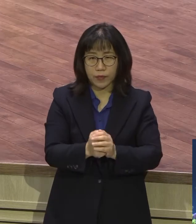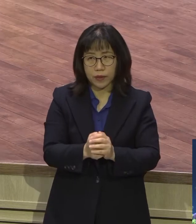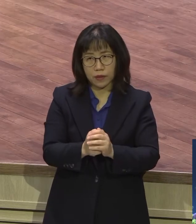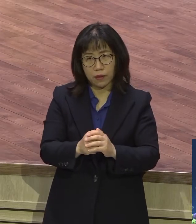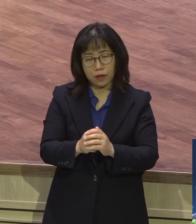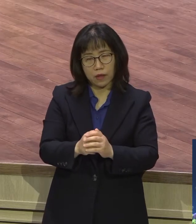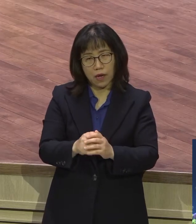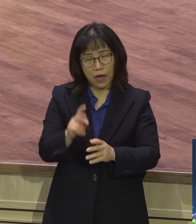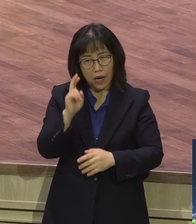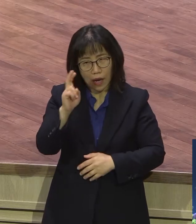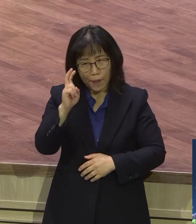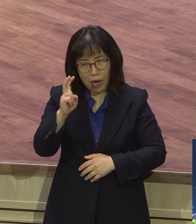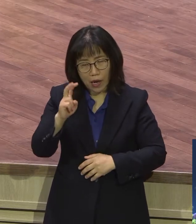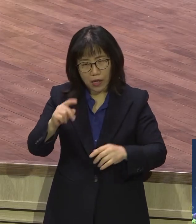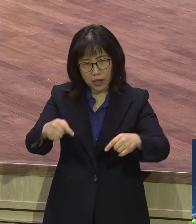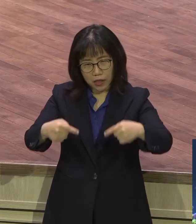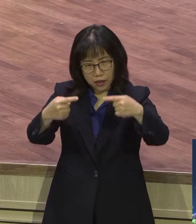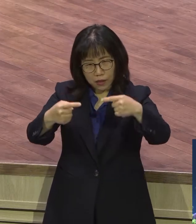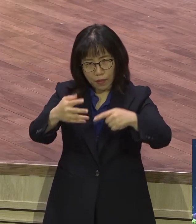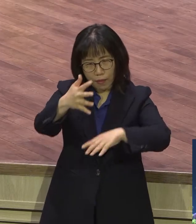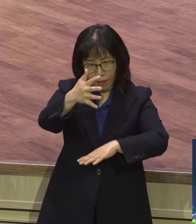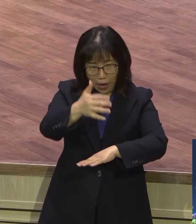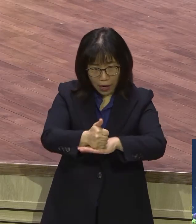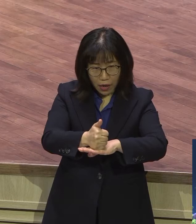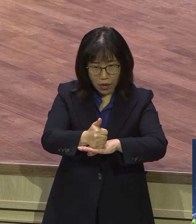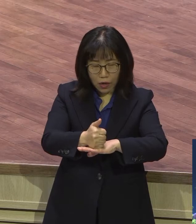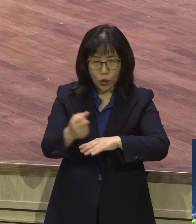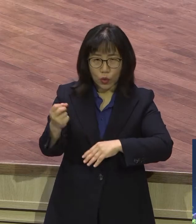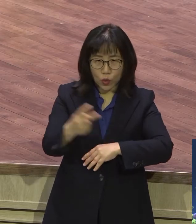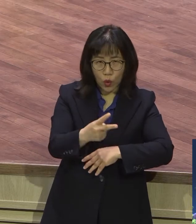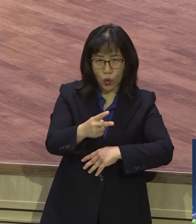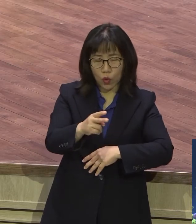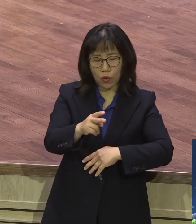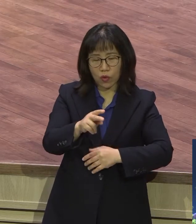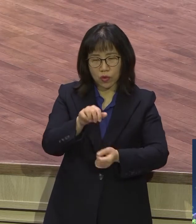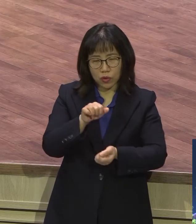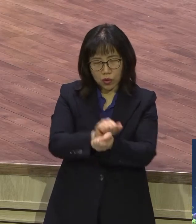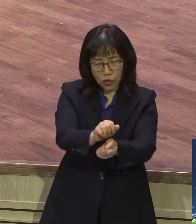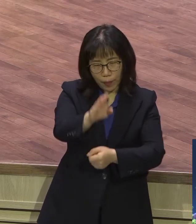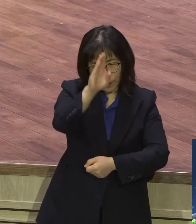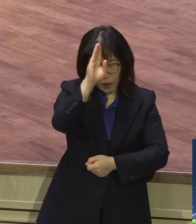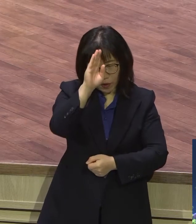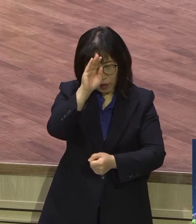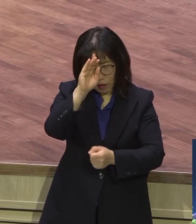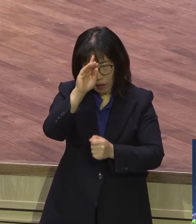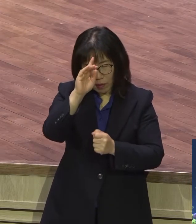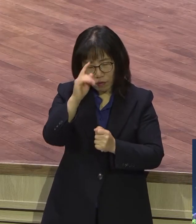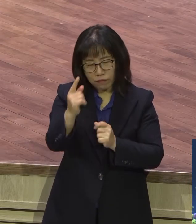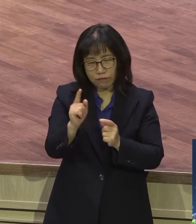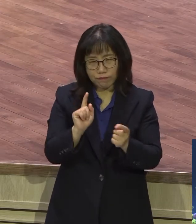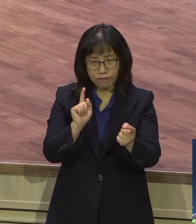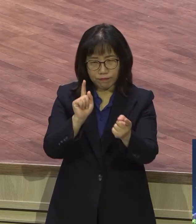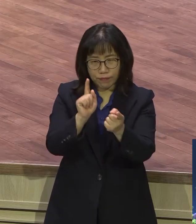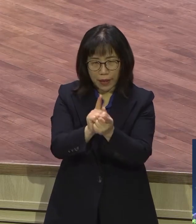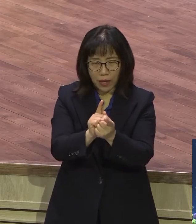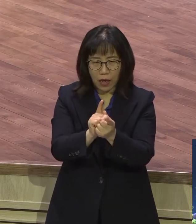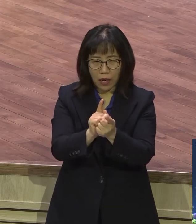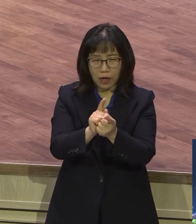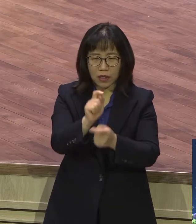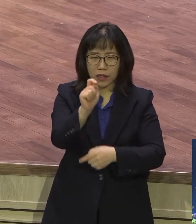다시 그렇게 올 수도 있다라고 할 정도로 이렇게 불안하게 만들고 있습니다. 이때 우리가